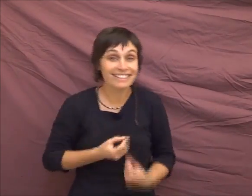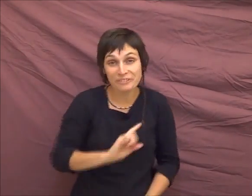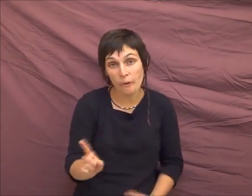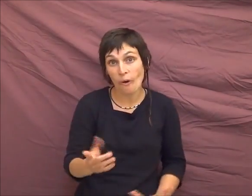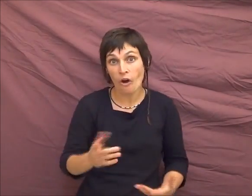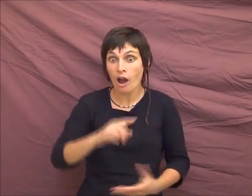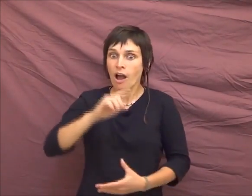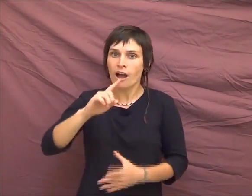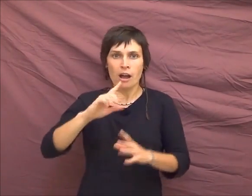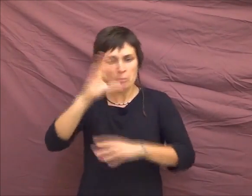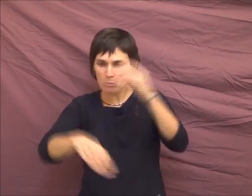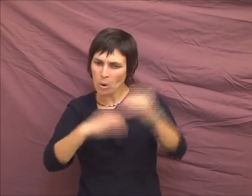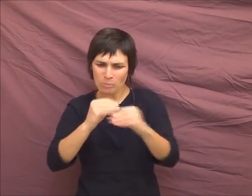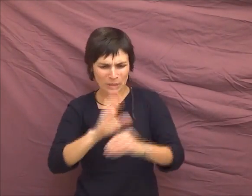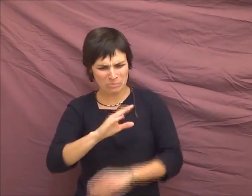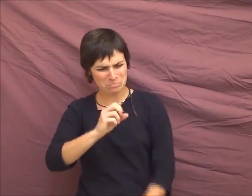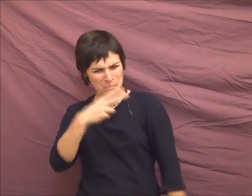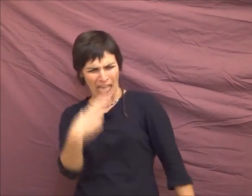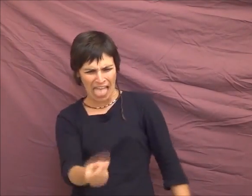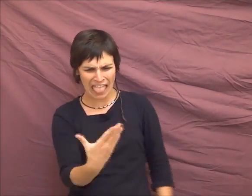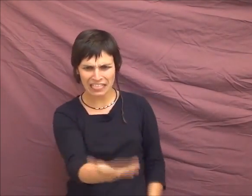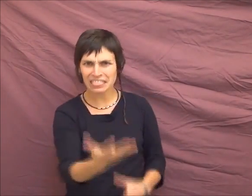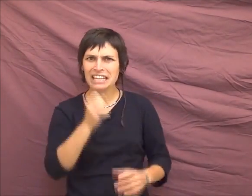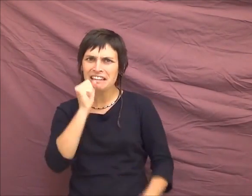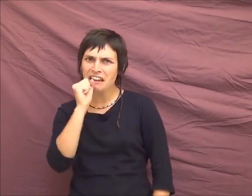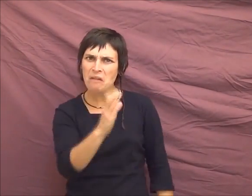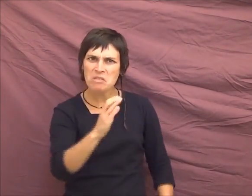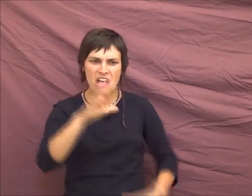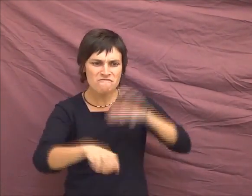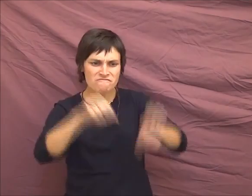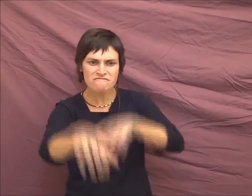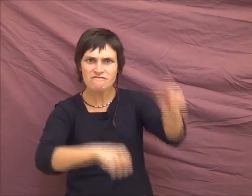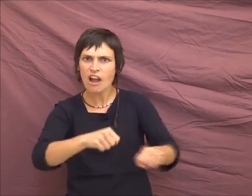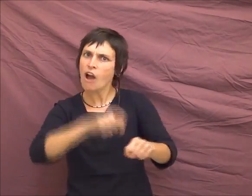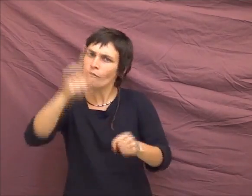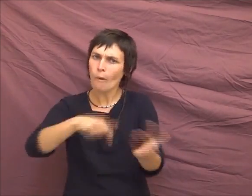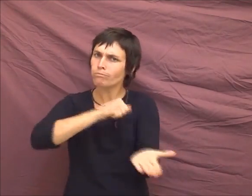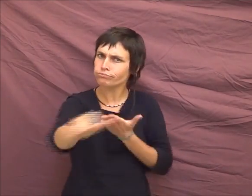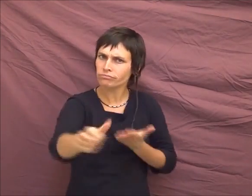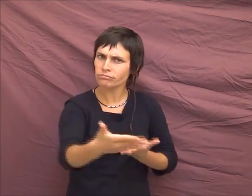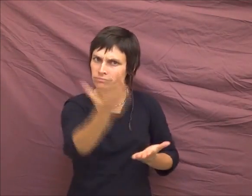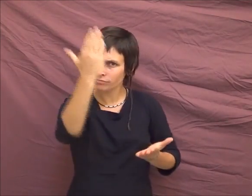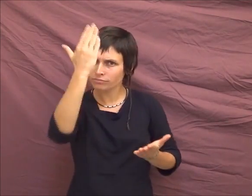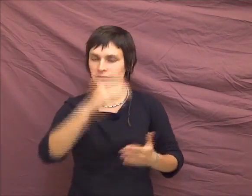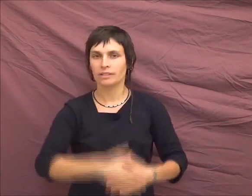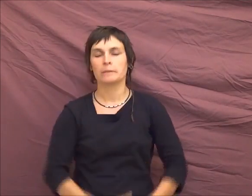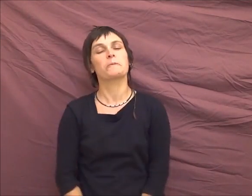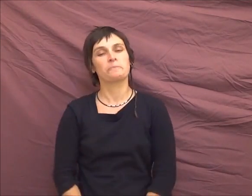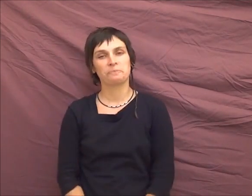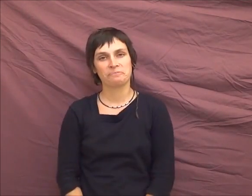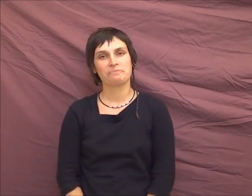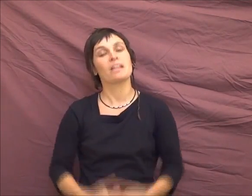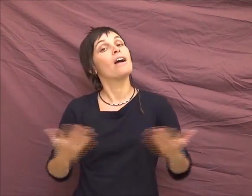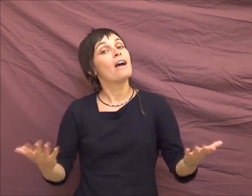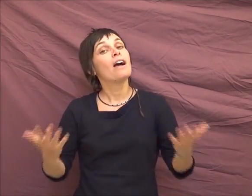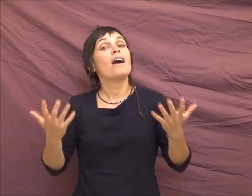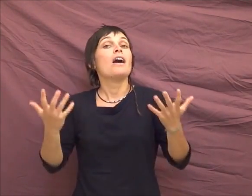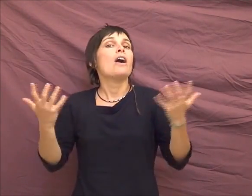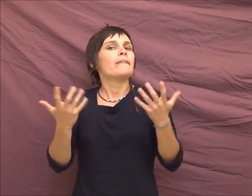Il faut détruire ce monde de merde et ce monde capitaliste. Mais ce que je veux dire, c'est déjà ce qu'on fait là,